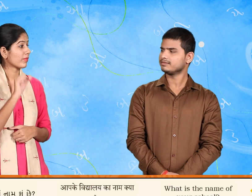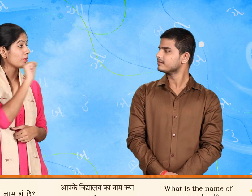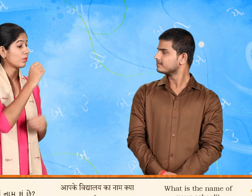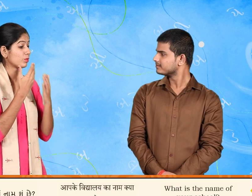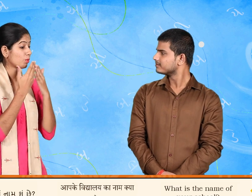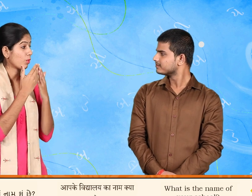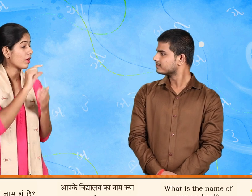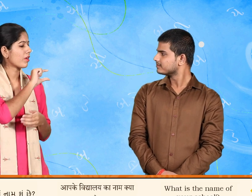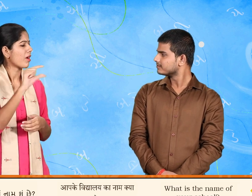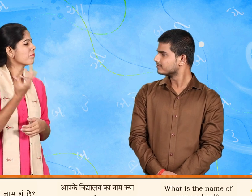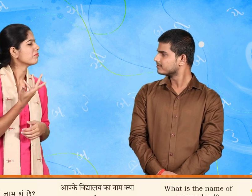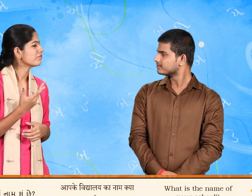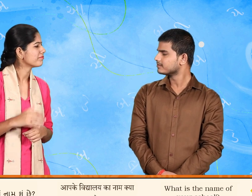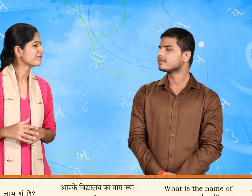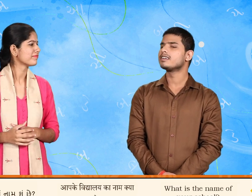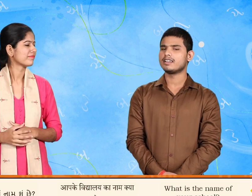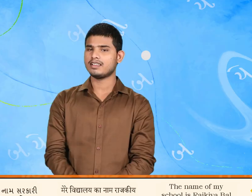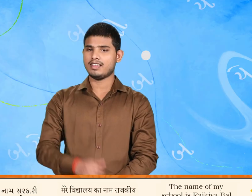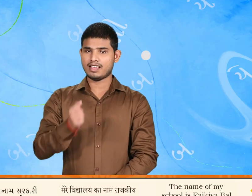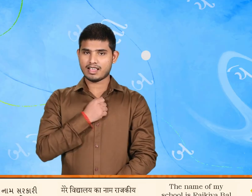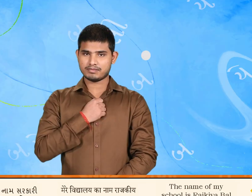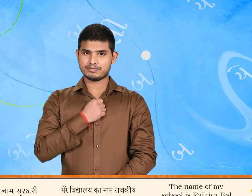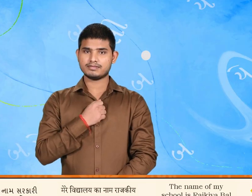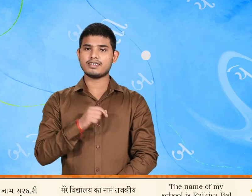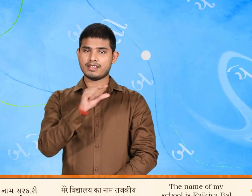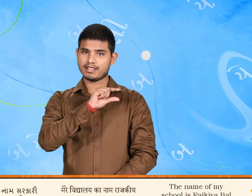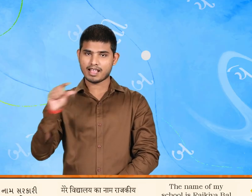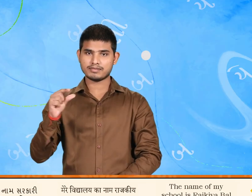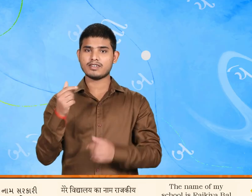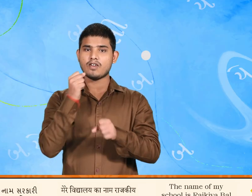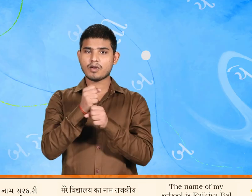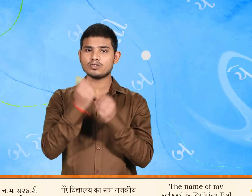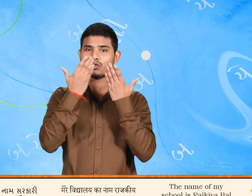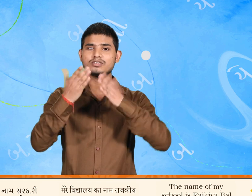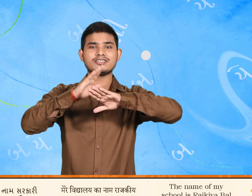શાળાનુનુનામ શું છે મારી શાળાનુનામ સરકારી બાલ વિદ્યાલે છે